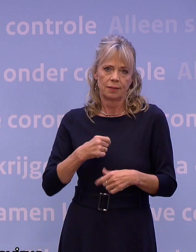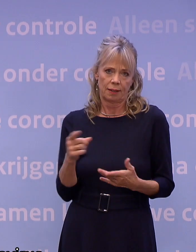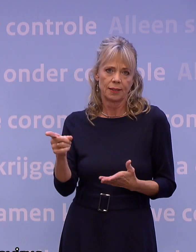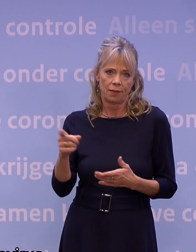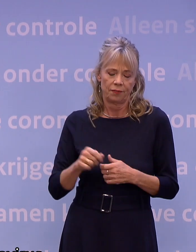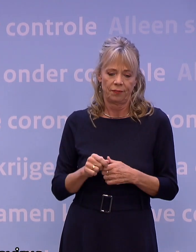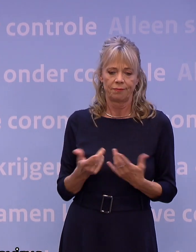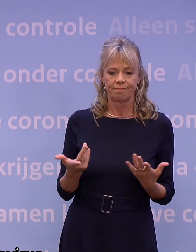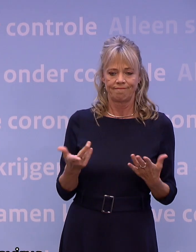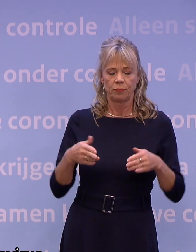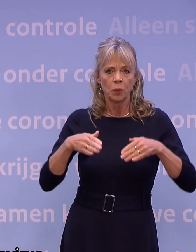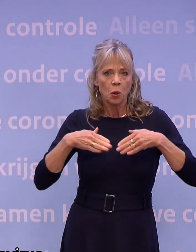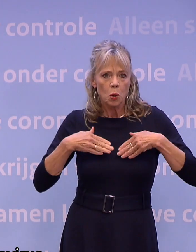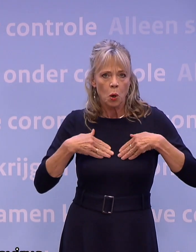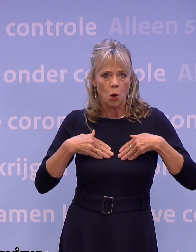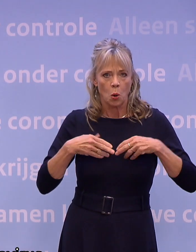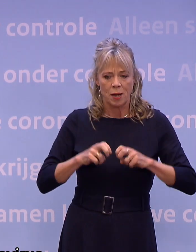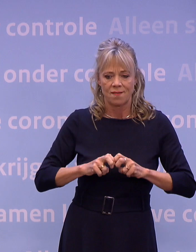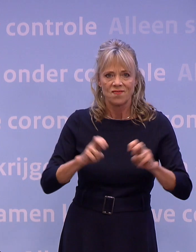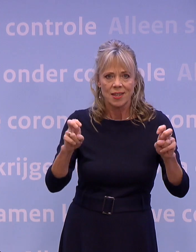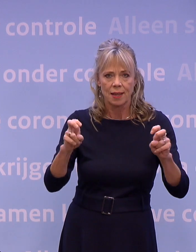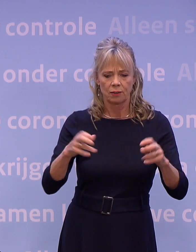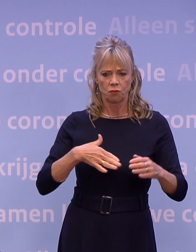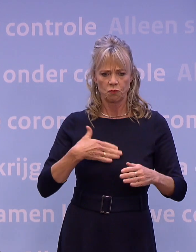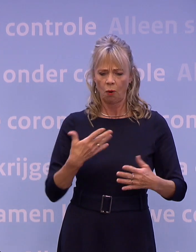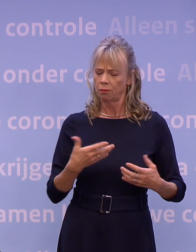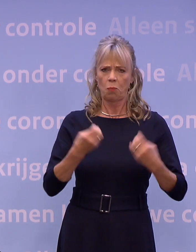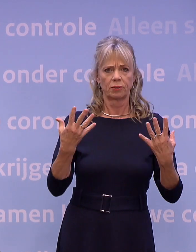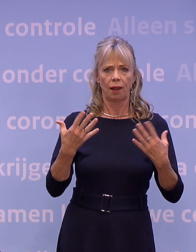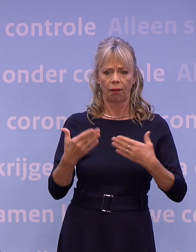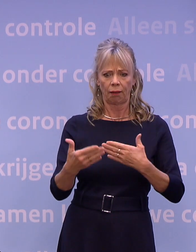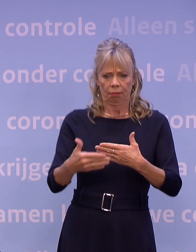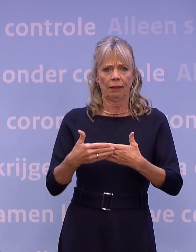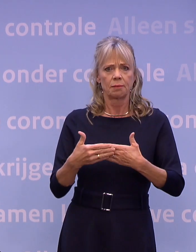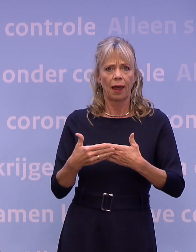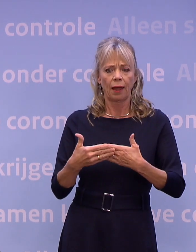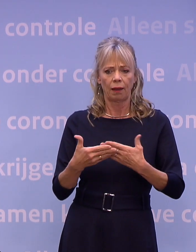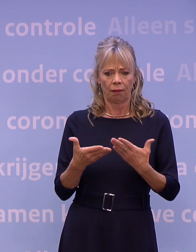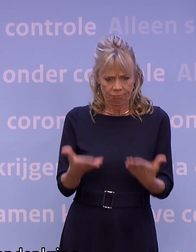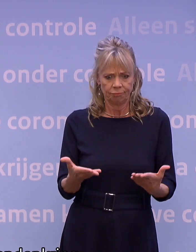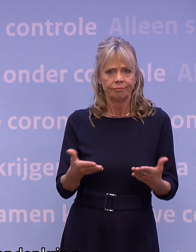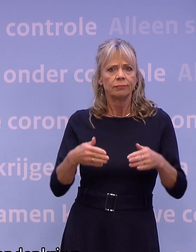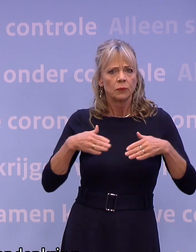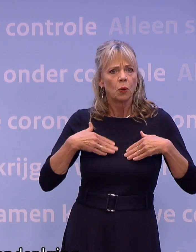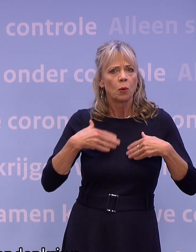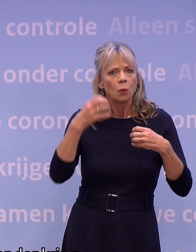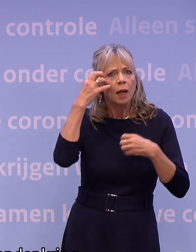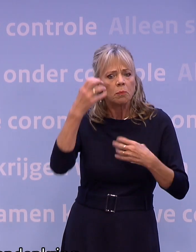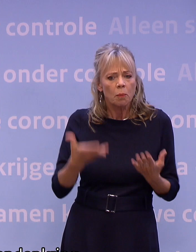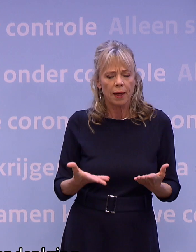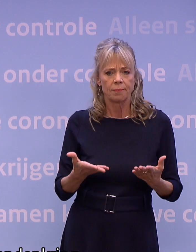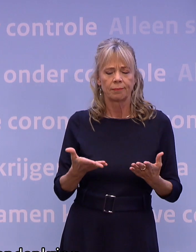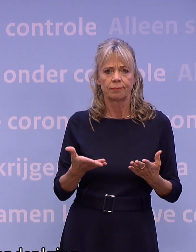coronavirus plotseling heel dichtbij kan komen en je ineens denkt, hier hebben we het dus over. Verhalen van mensen